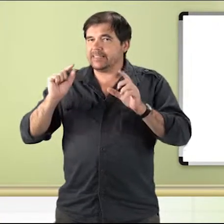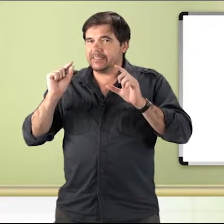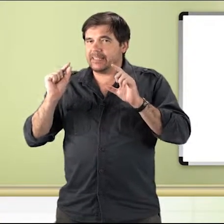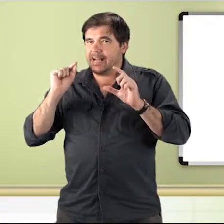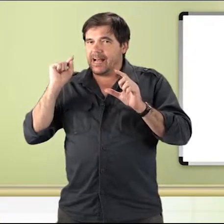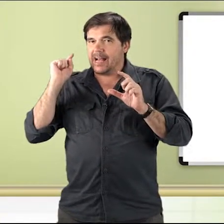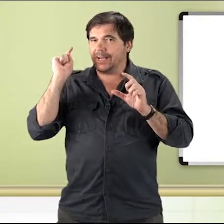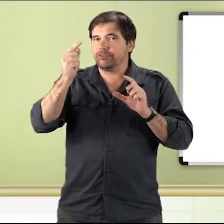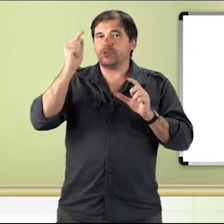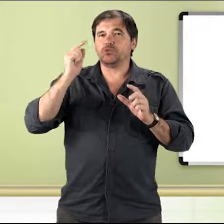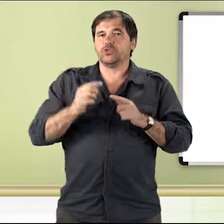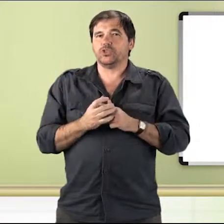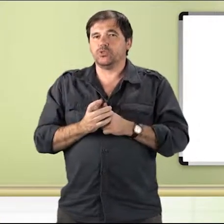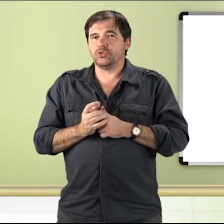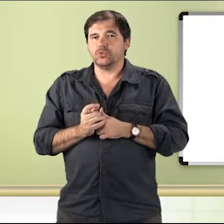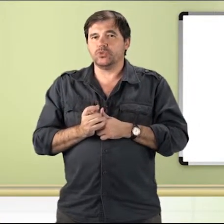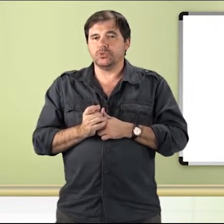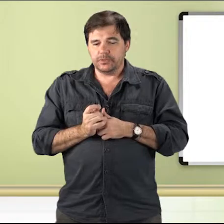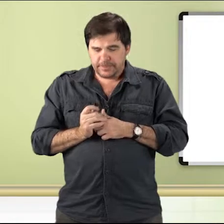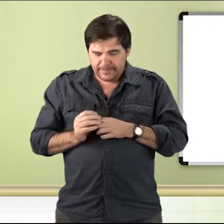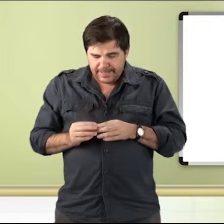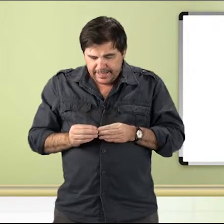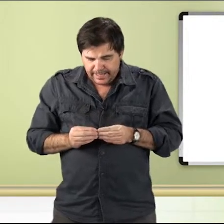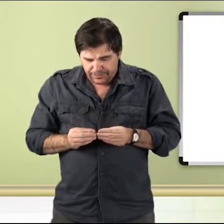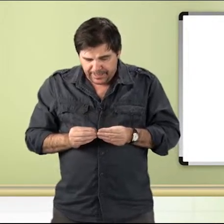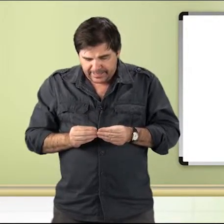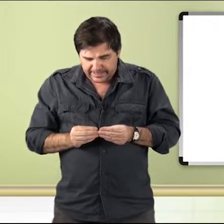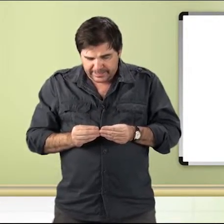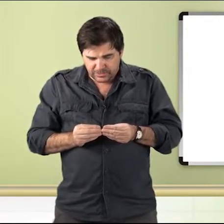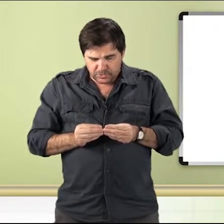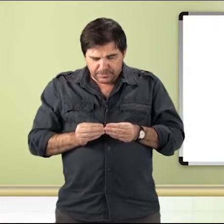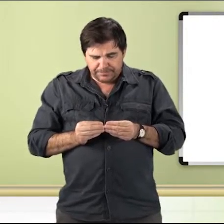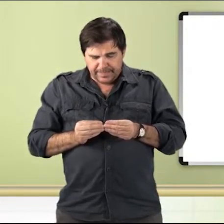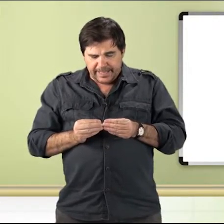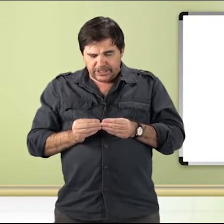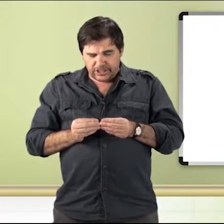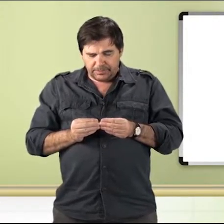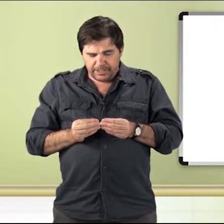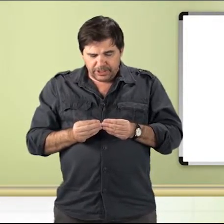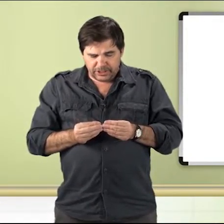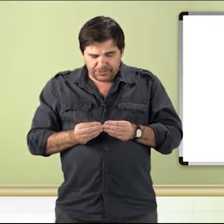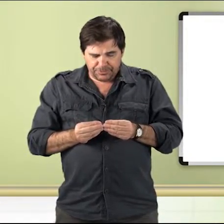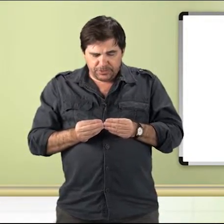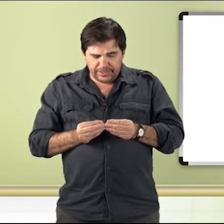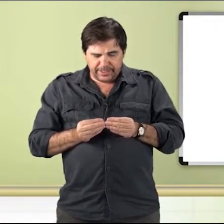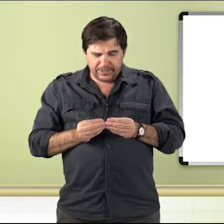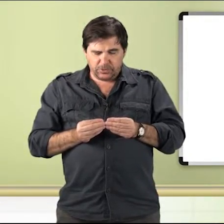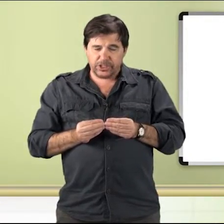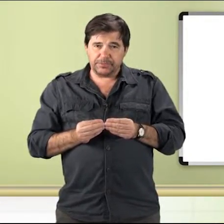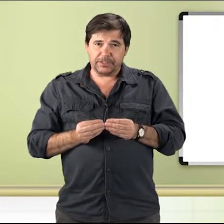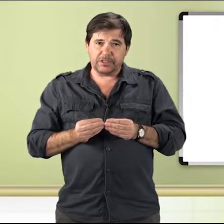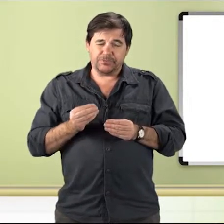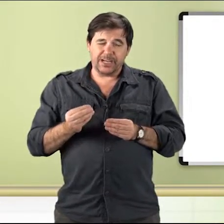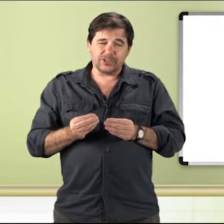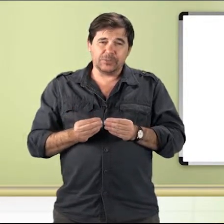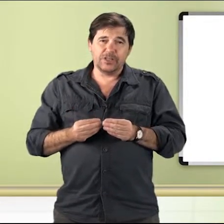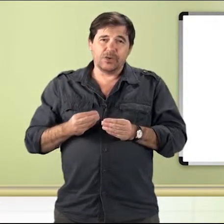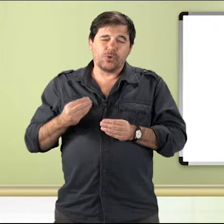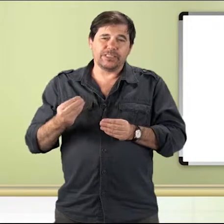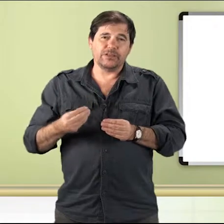não dar um chute no escuro. E, finalizando, a gente também já viu, né? E o regimento interno fala sobre quais são